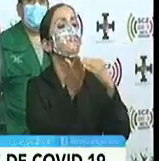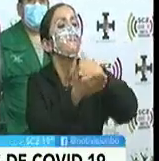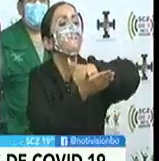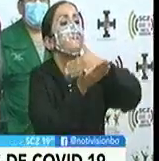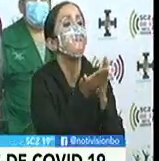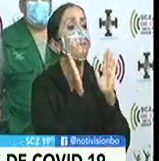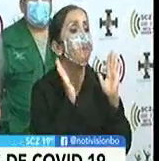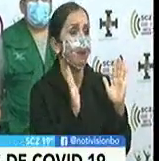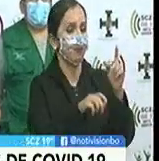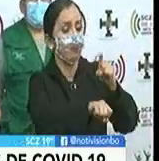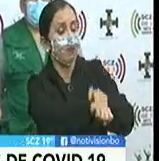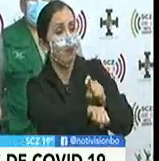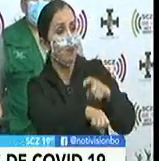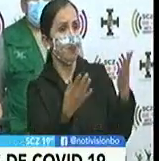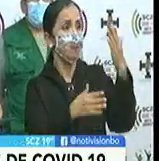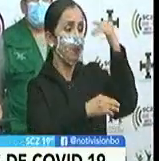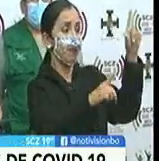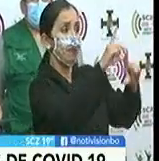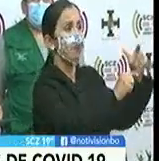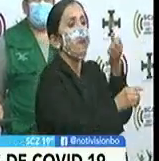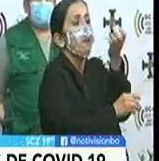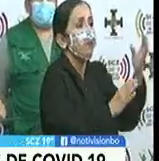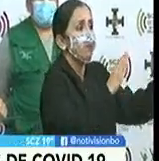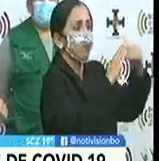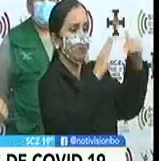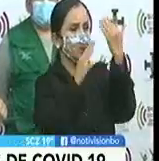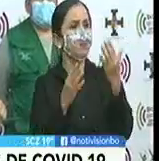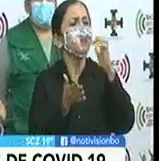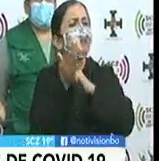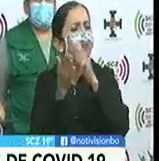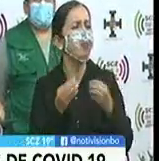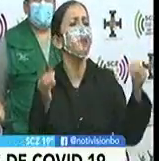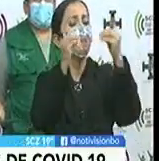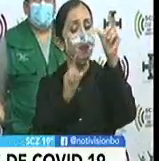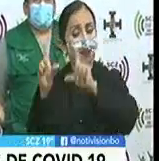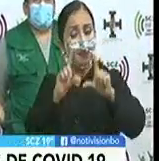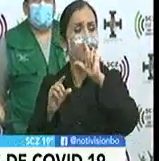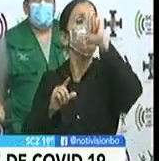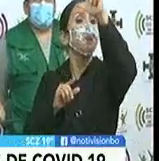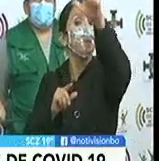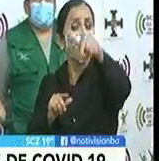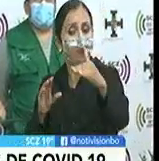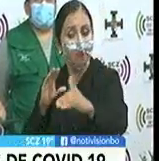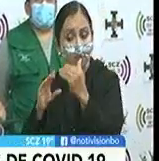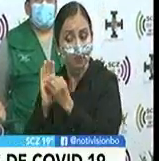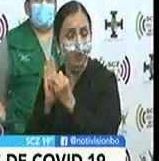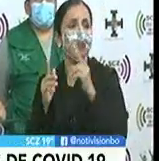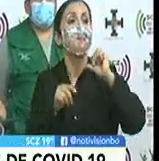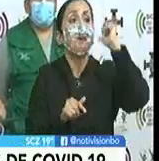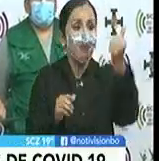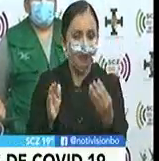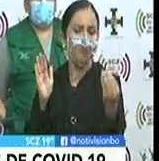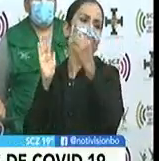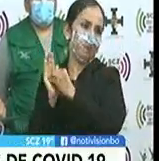parcial a la hora en que los laboratorios nos han reportado. Aún faltan varios que serán ya acumulados en el reporte del día de